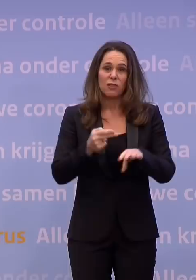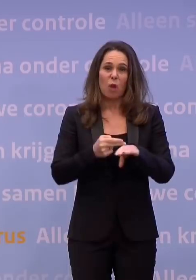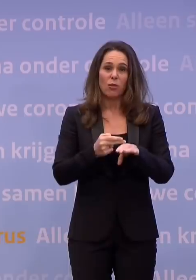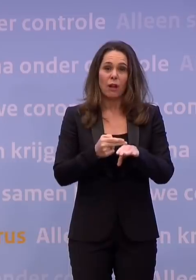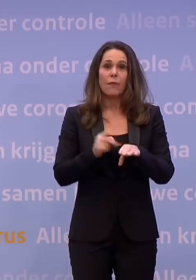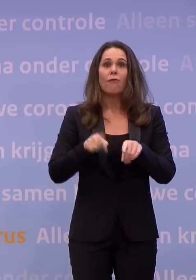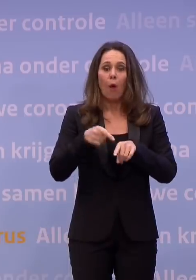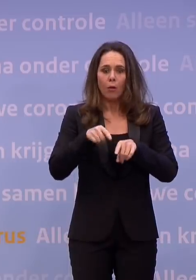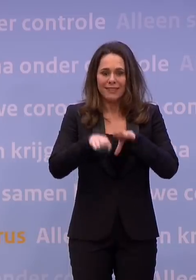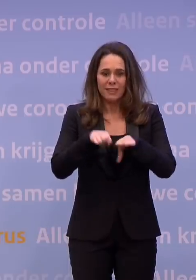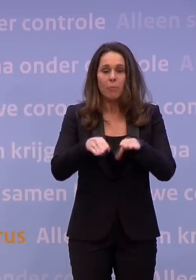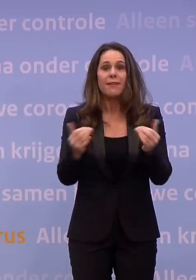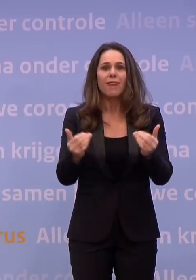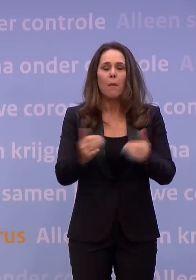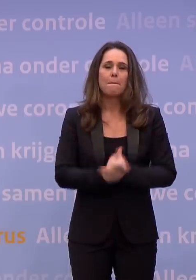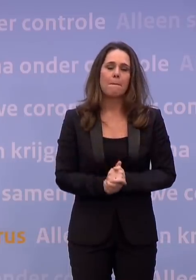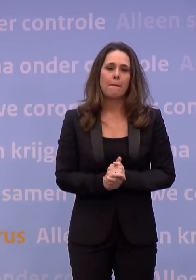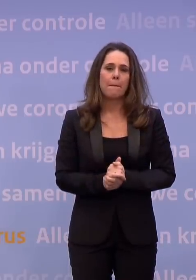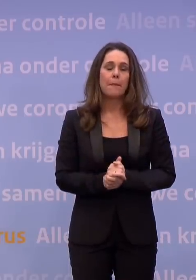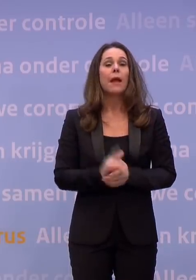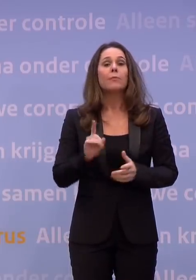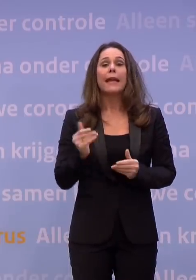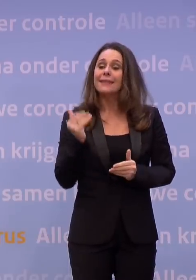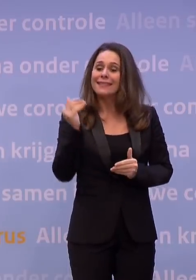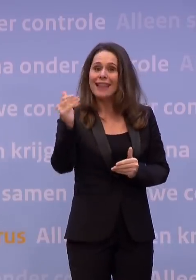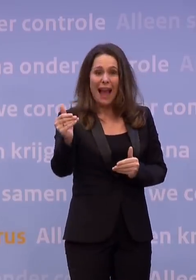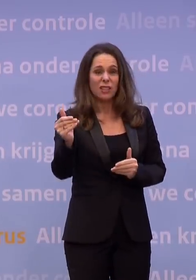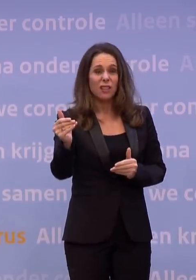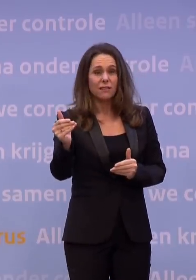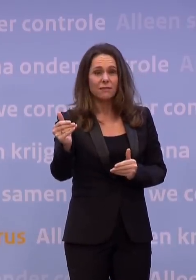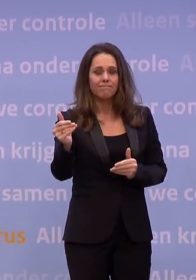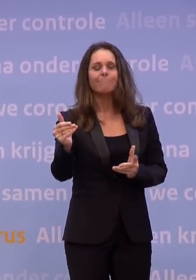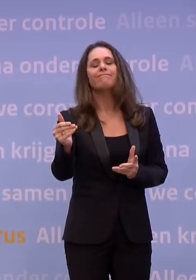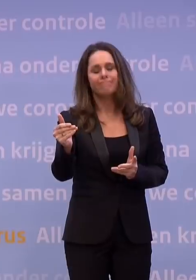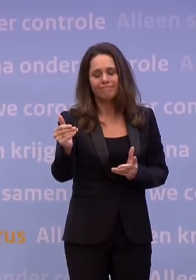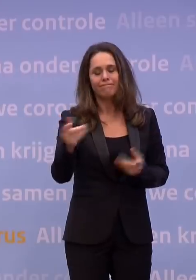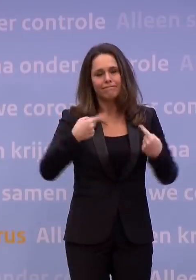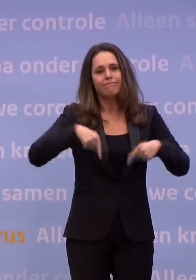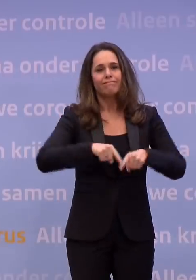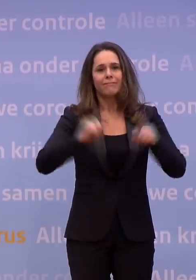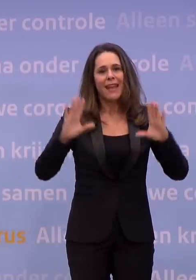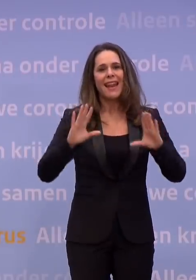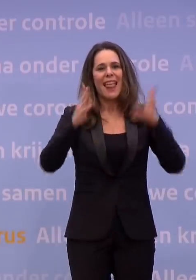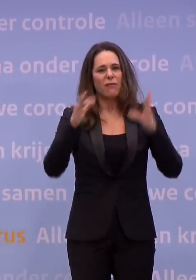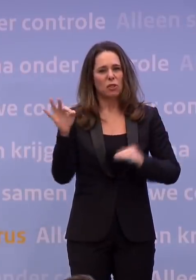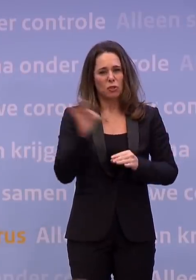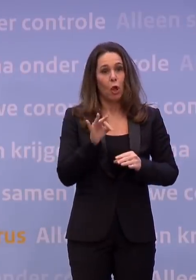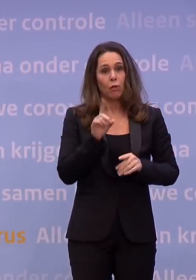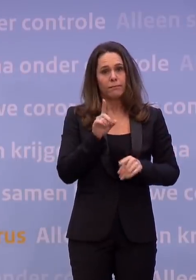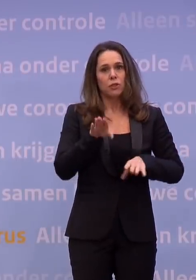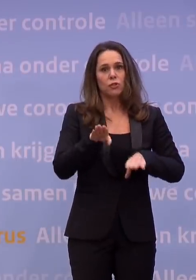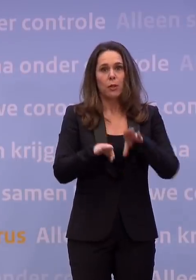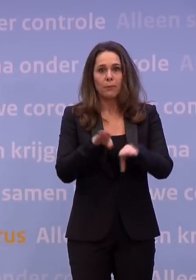zijn en hoe die ons straks gaan helpen om ons leven ook weer stap voor stap terug te krijgen. Want dat